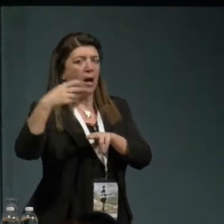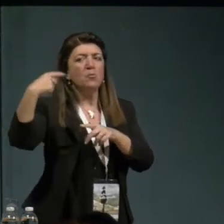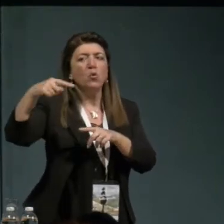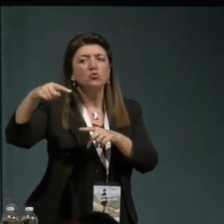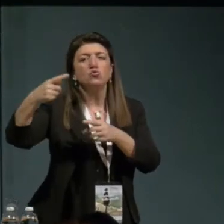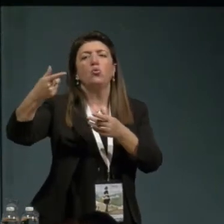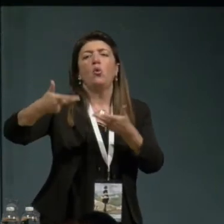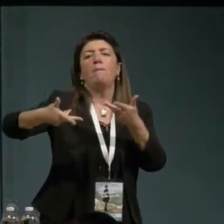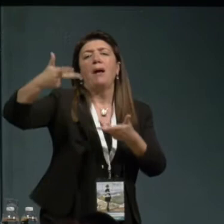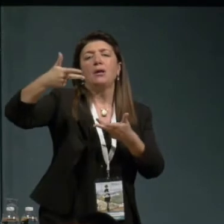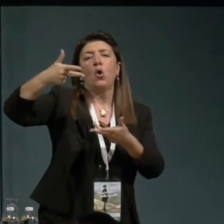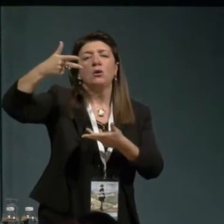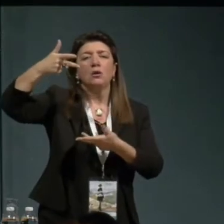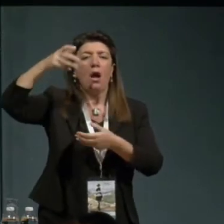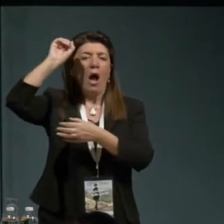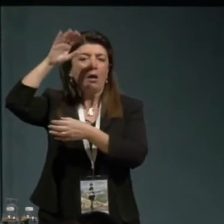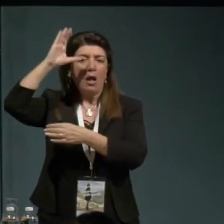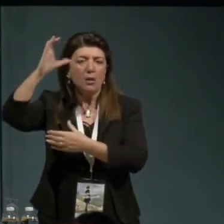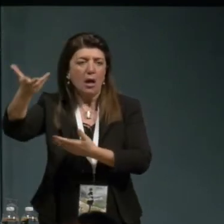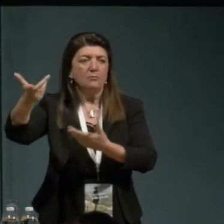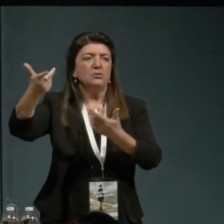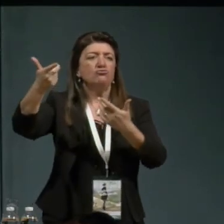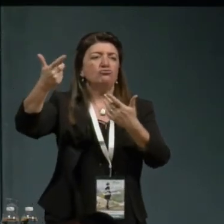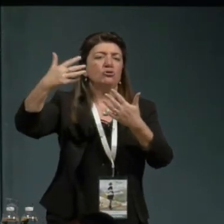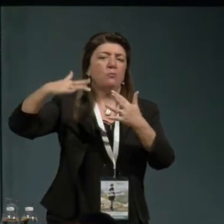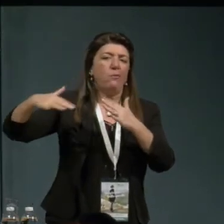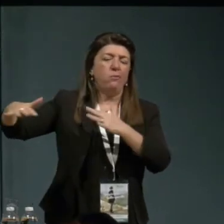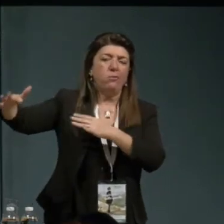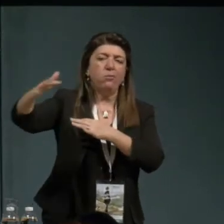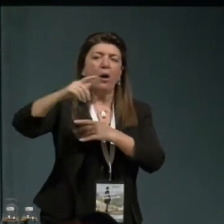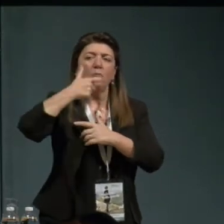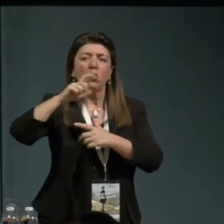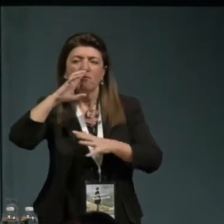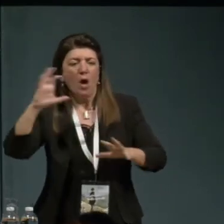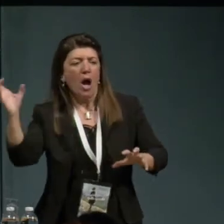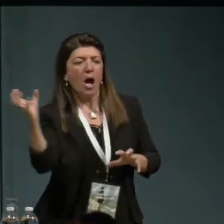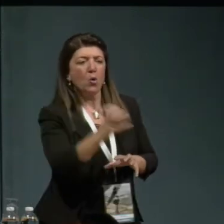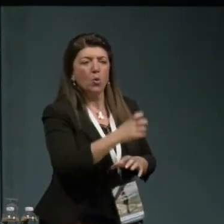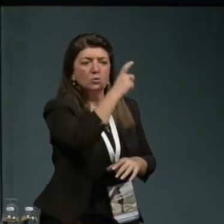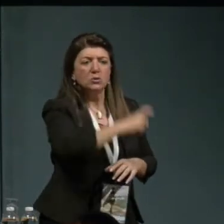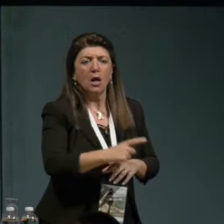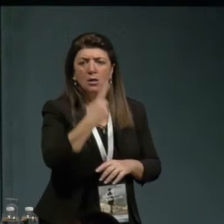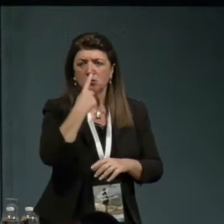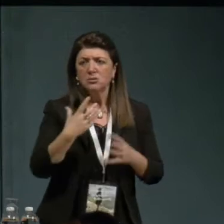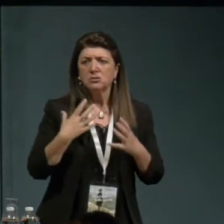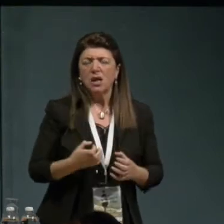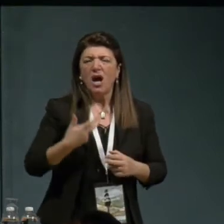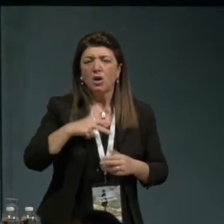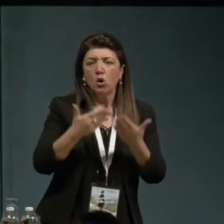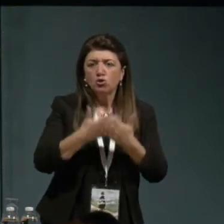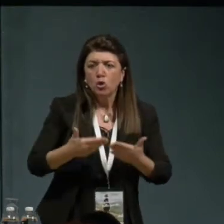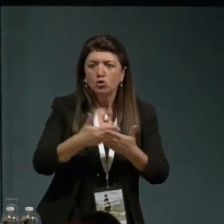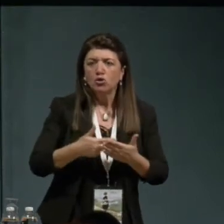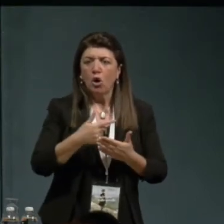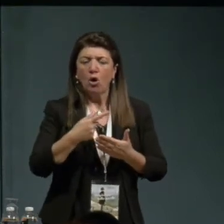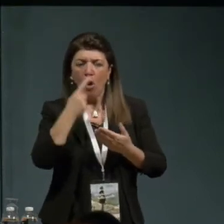baroni accademici, in quanto accusato di non essere un sociologo, un antropologo serio a causa del carattere frivolo,